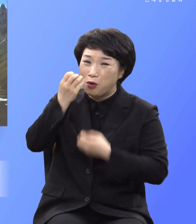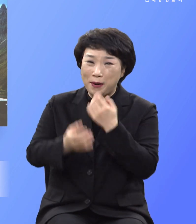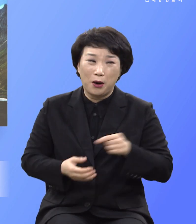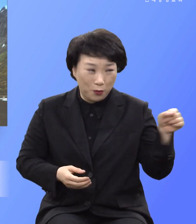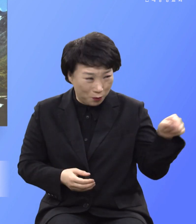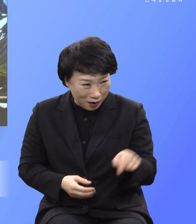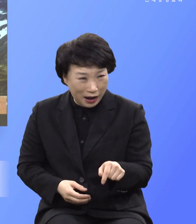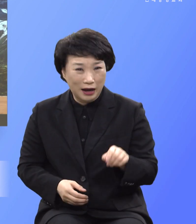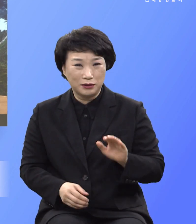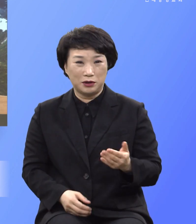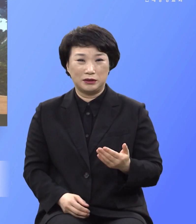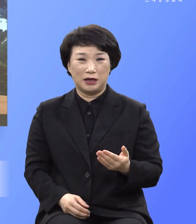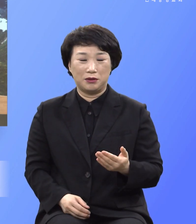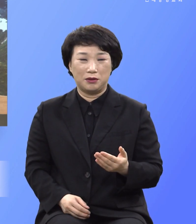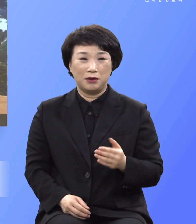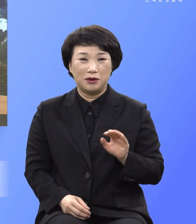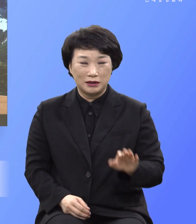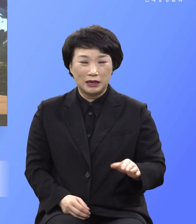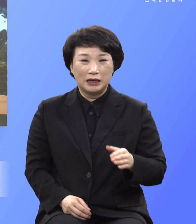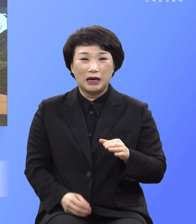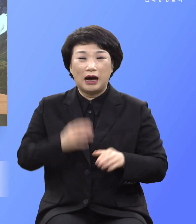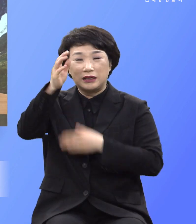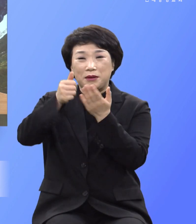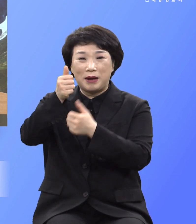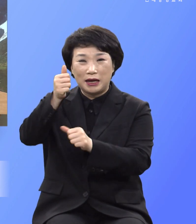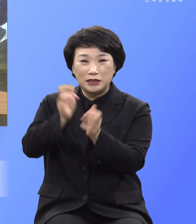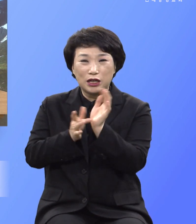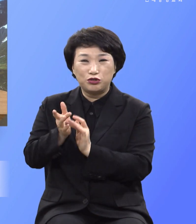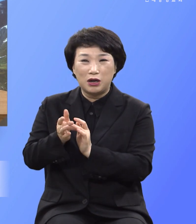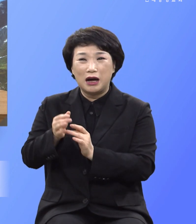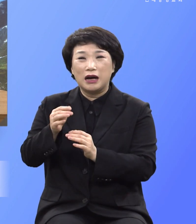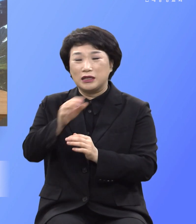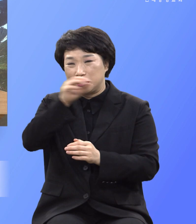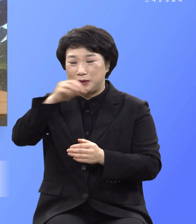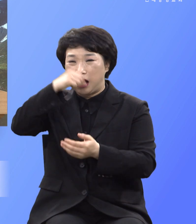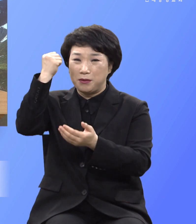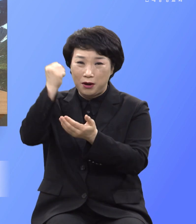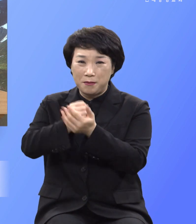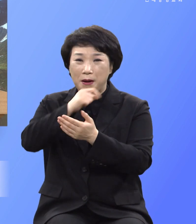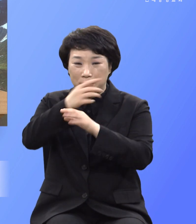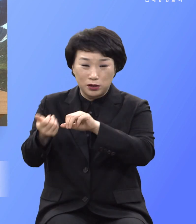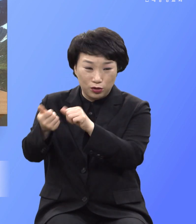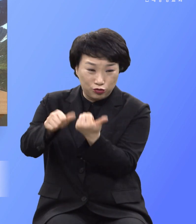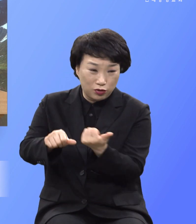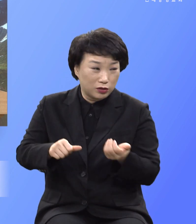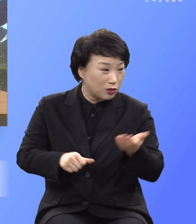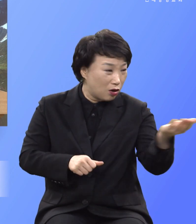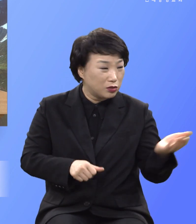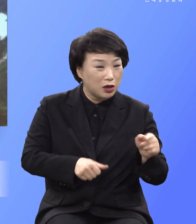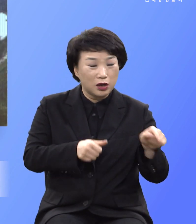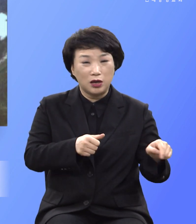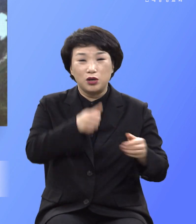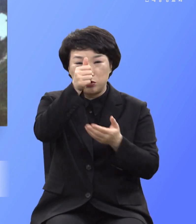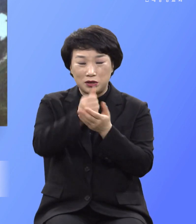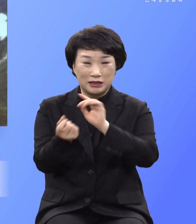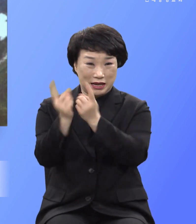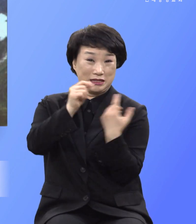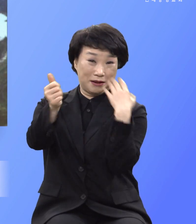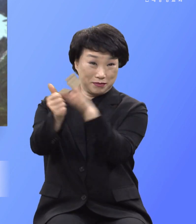내 아들이 피 흘려 죽어서 내 죄를 사할 것이니 너는 살고 싶거든